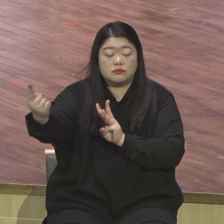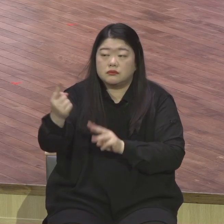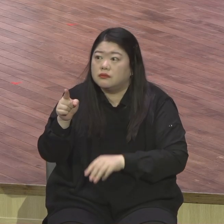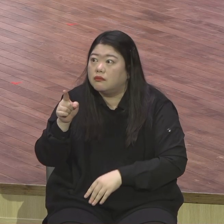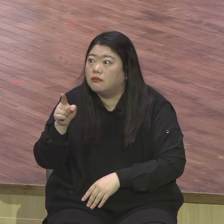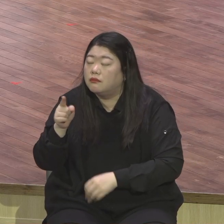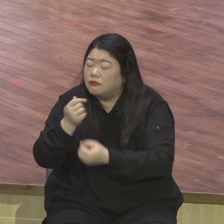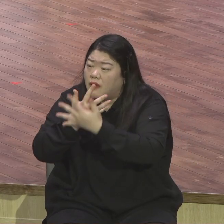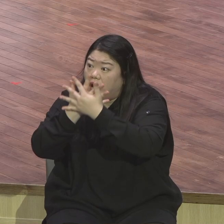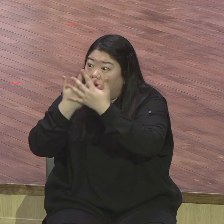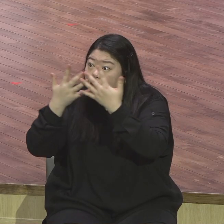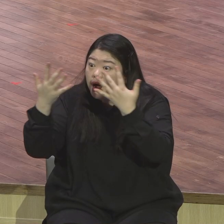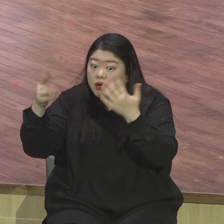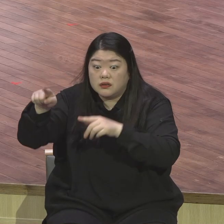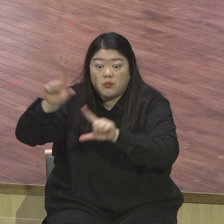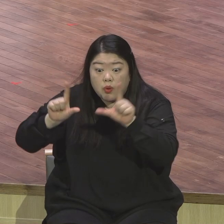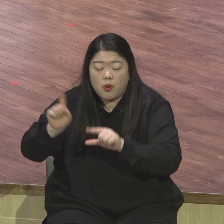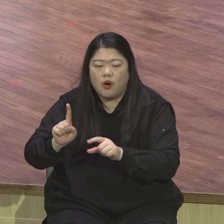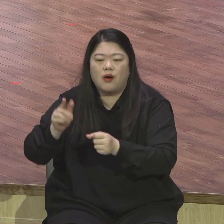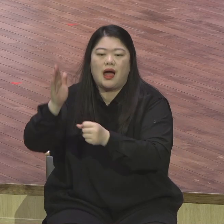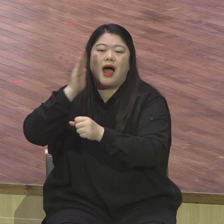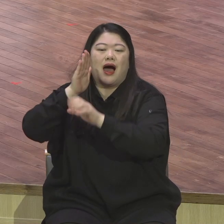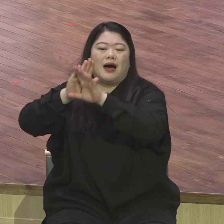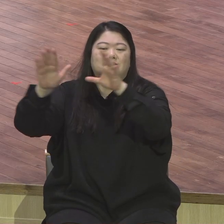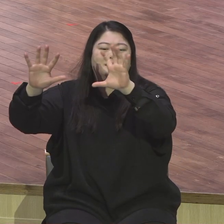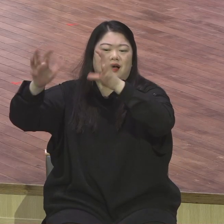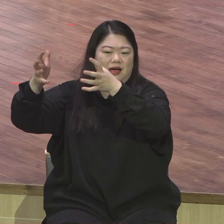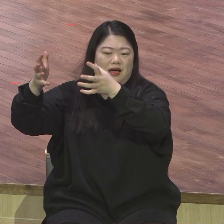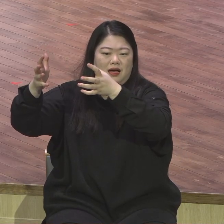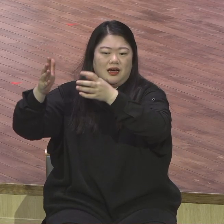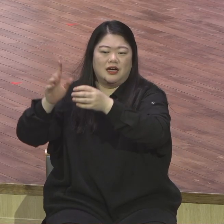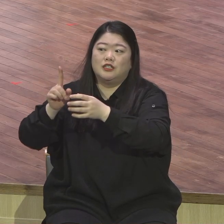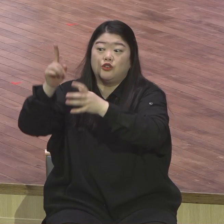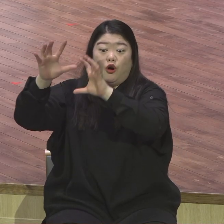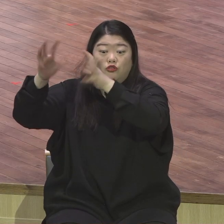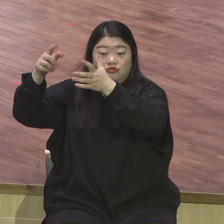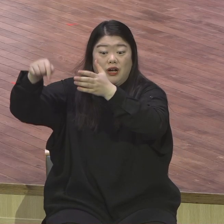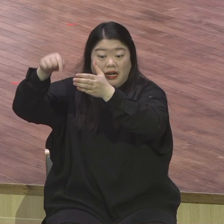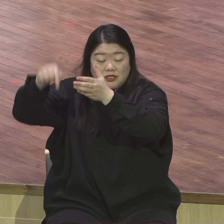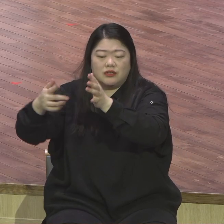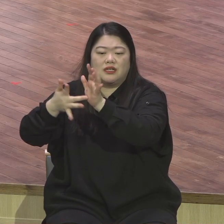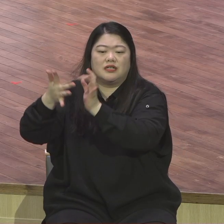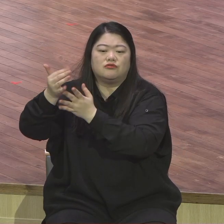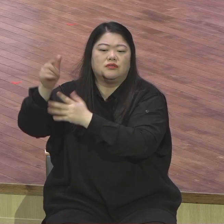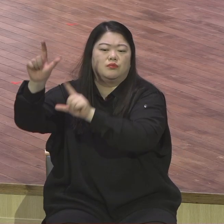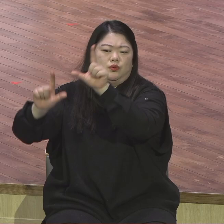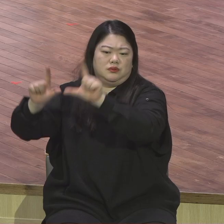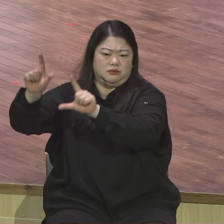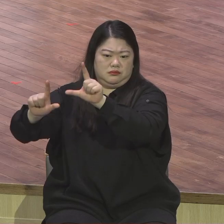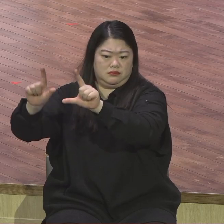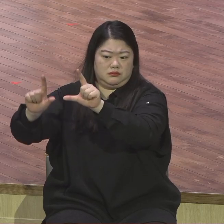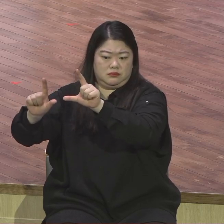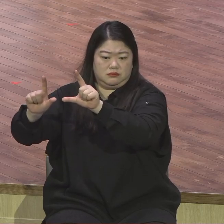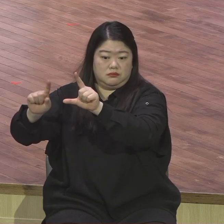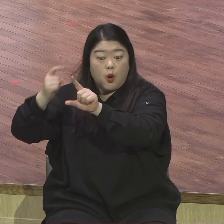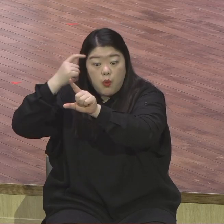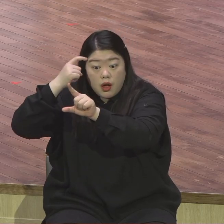빌리프 2장 6절에 보면 예수님은 원래 하나님의 본체라 그랬어요 하나님의 본체라